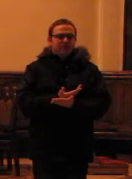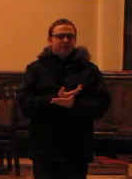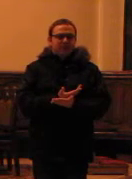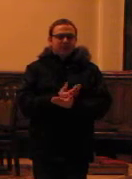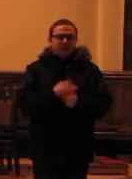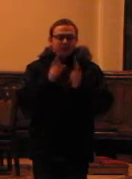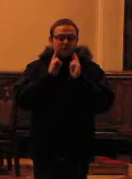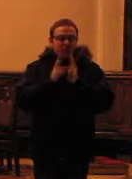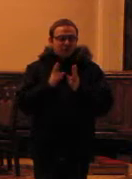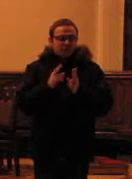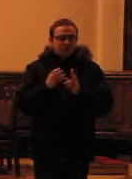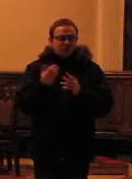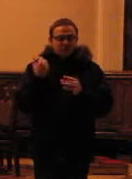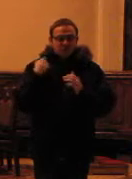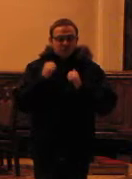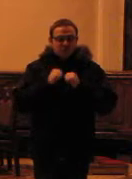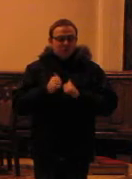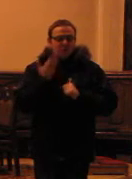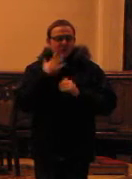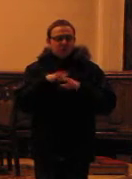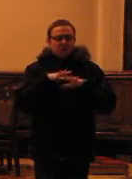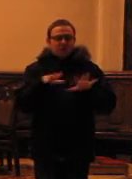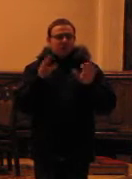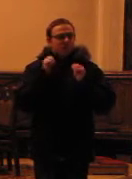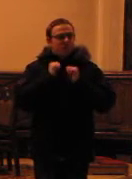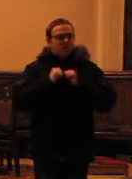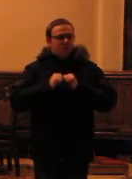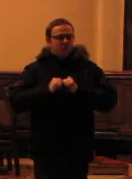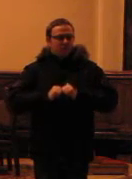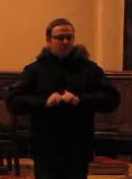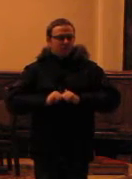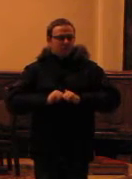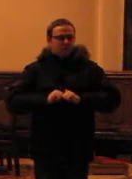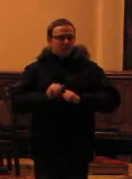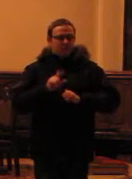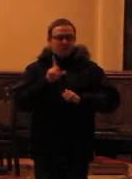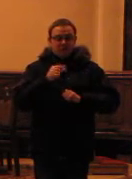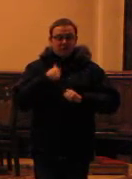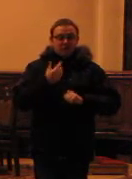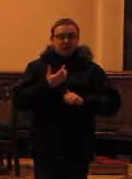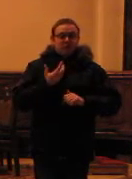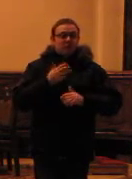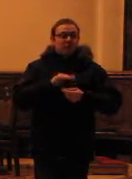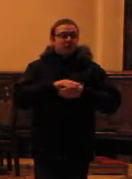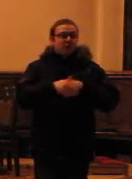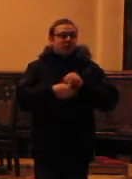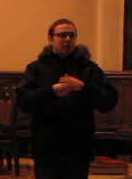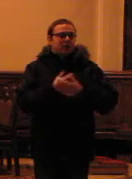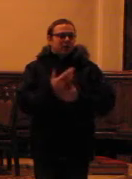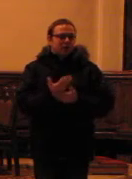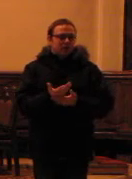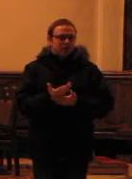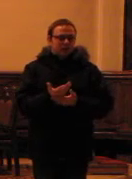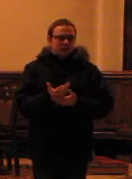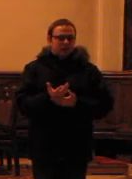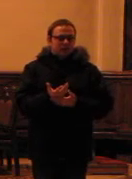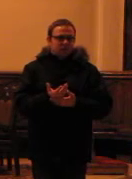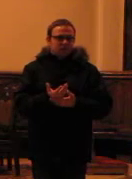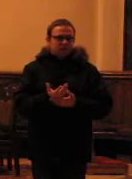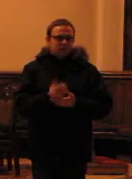Rzeczywiście pościłem. Bardzo dobrze pościłem. Czułem się szczęśliwy. Czułem się szczęśliwy. Czułem szczęśliwy,